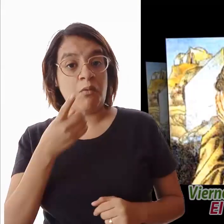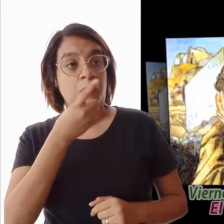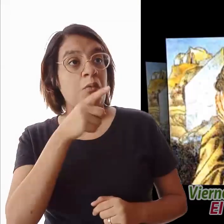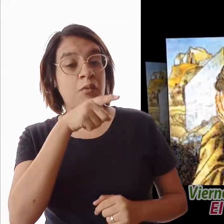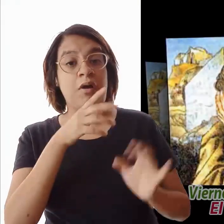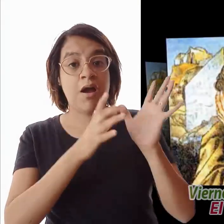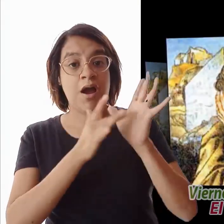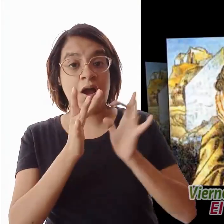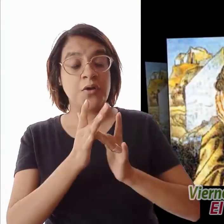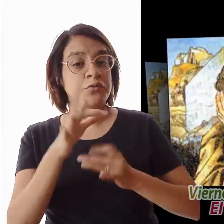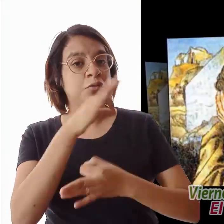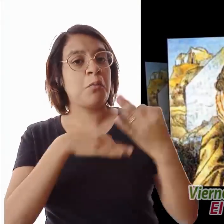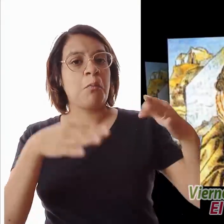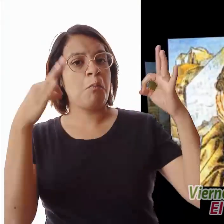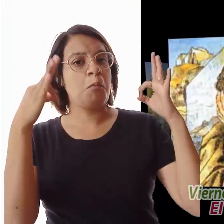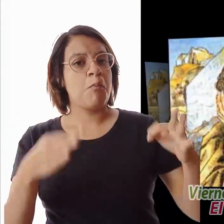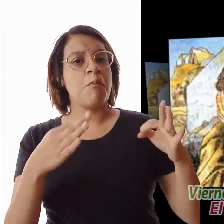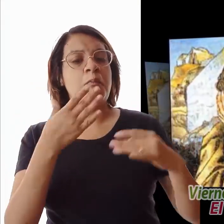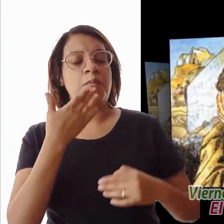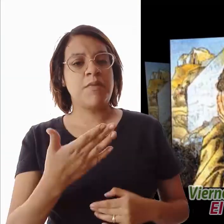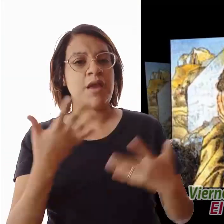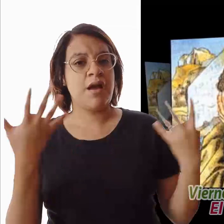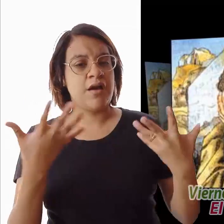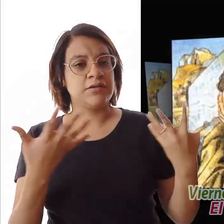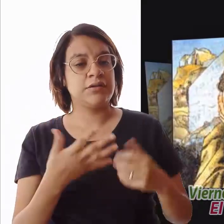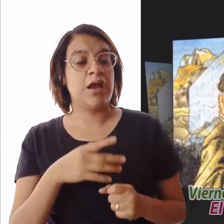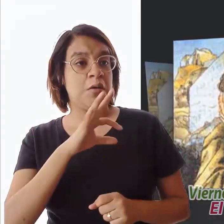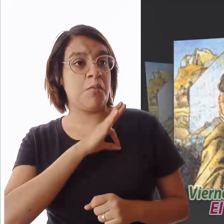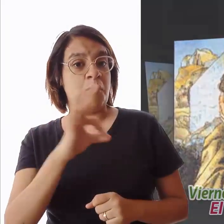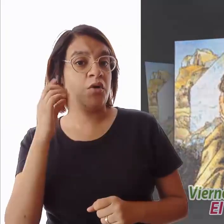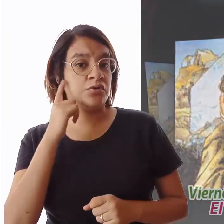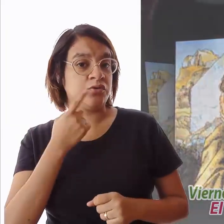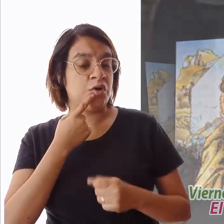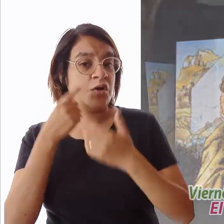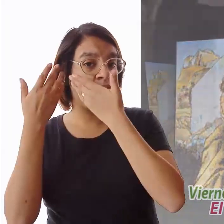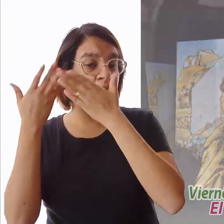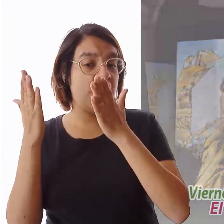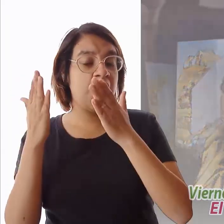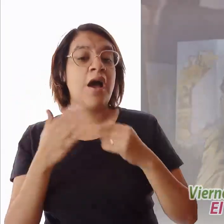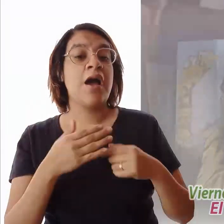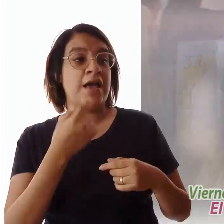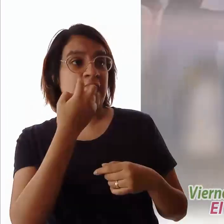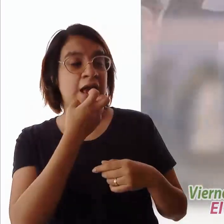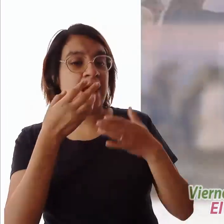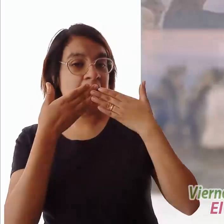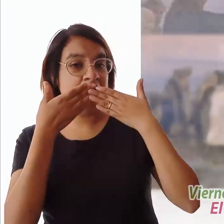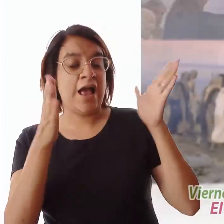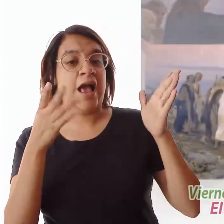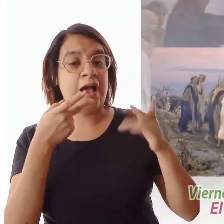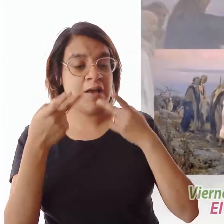asombrados y decían, que bien lo hace todo, hace oír a los sordos y hablar a los mudos.